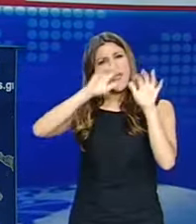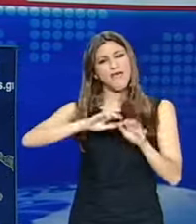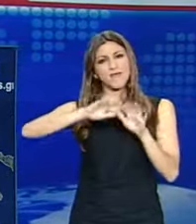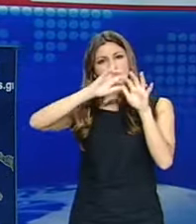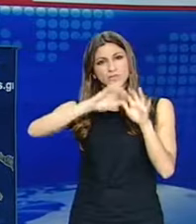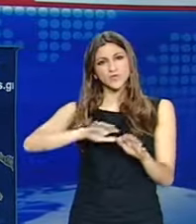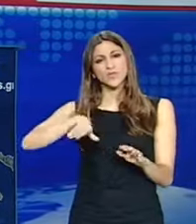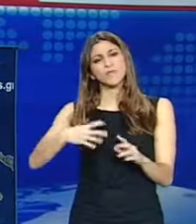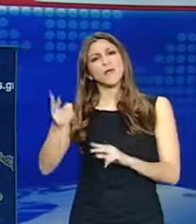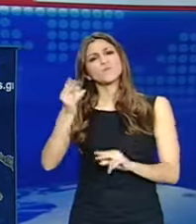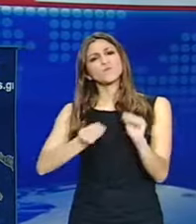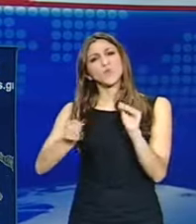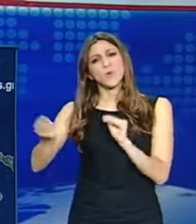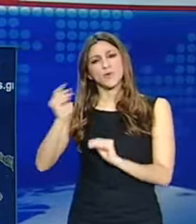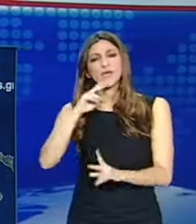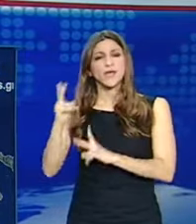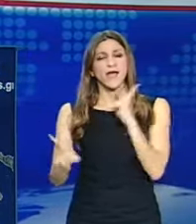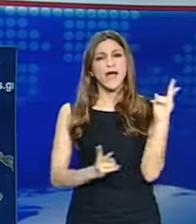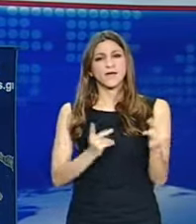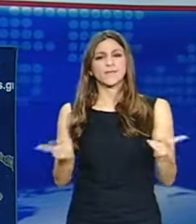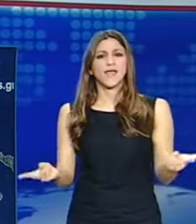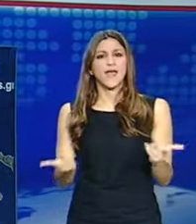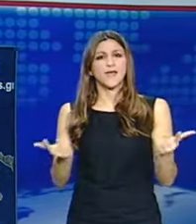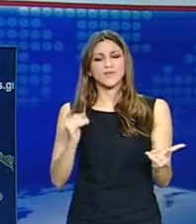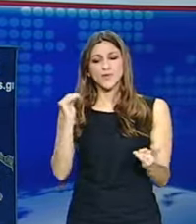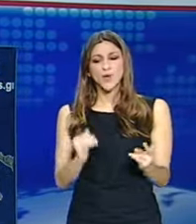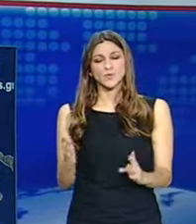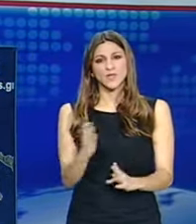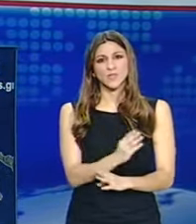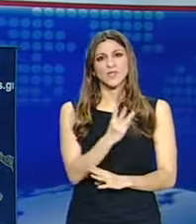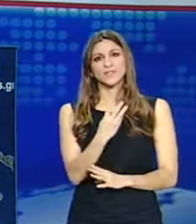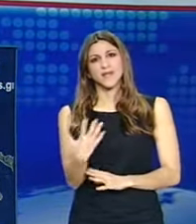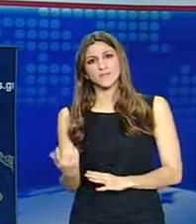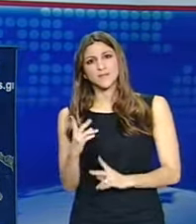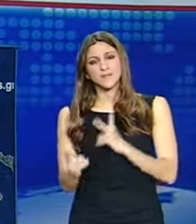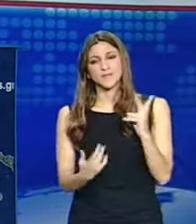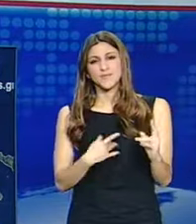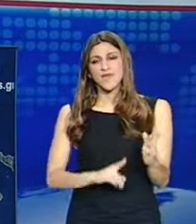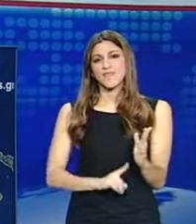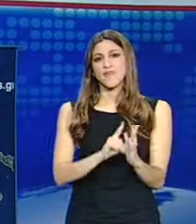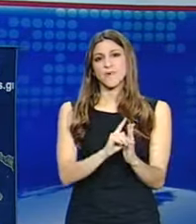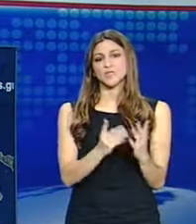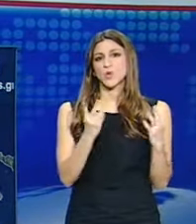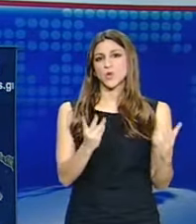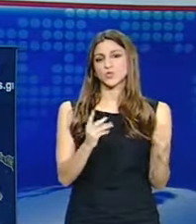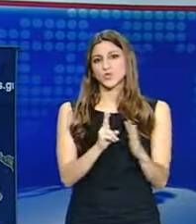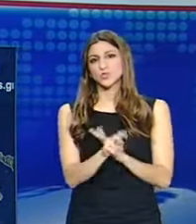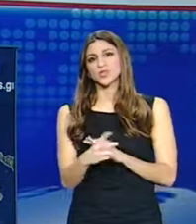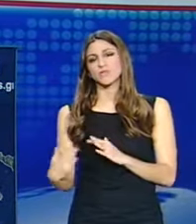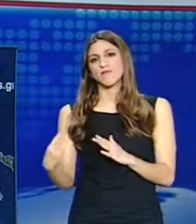βαθμιαία θα πυκνώσουν. Ανέμοι ασθενείς και βαθμιαία νότιο νοτιοανατολική 3 με 5 μποφόρ. Θερμοκρασία από 8 έως 25 βαθμούς Κελσίου.